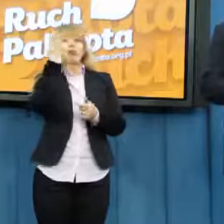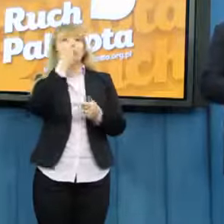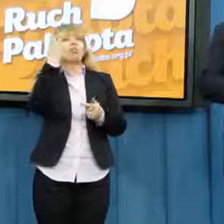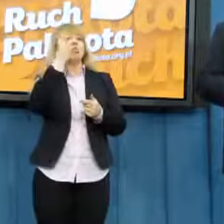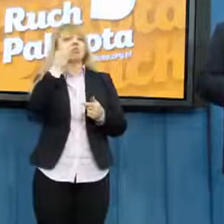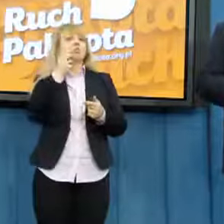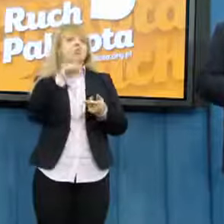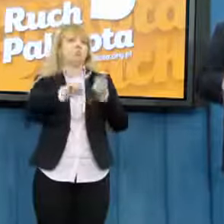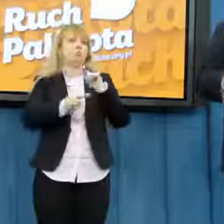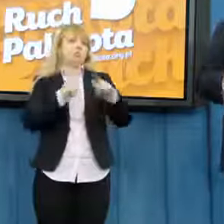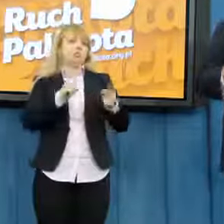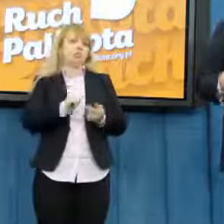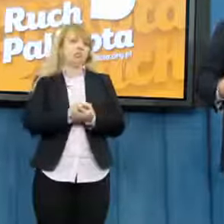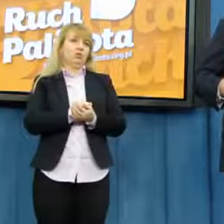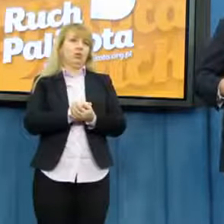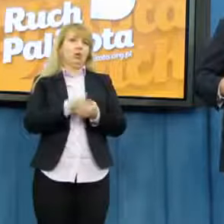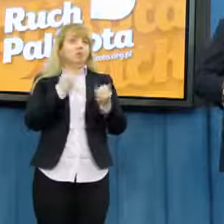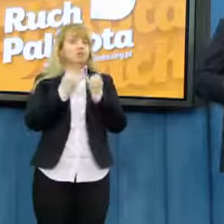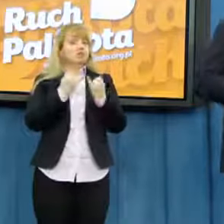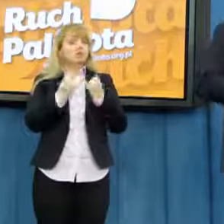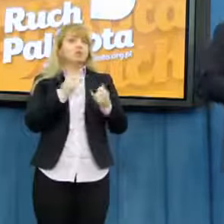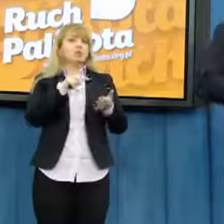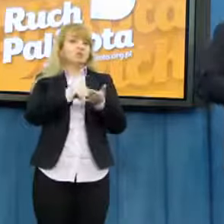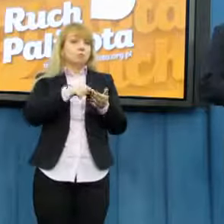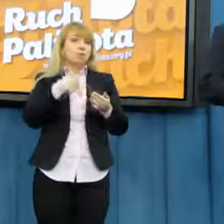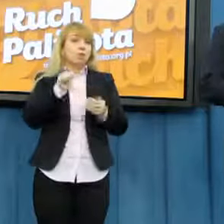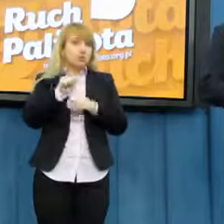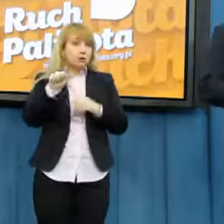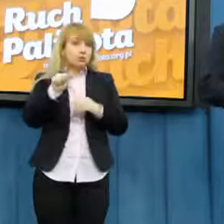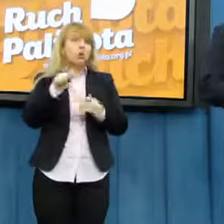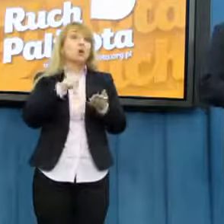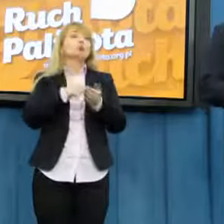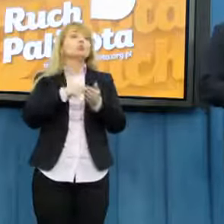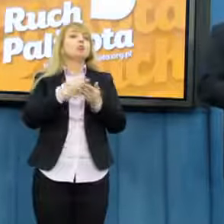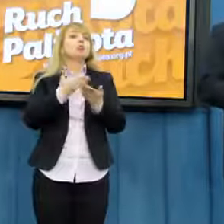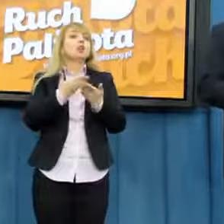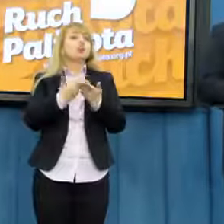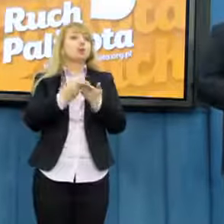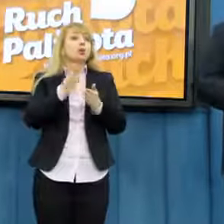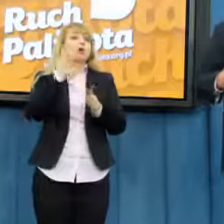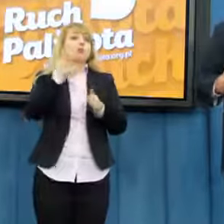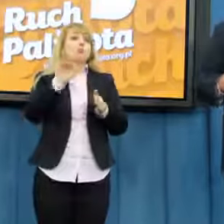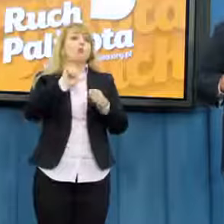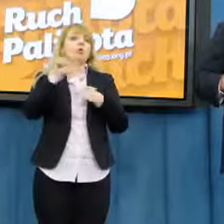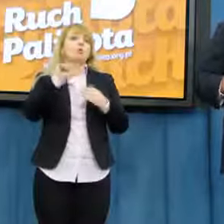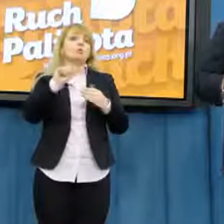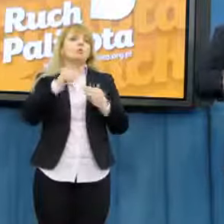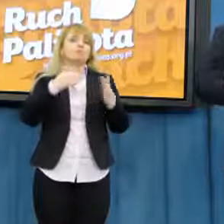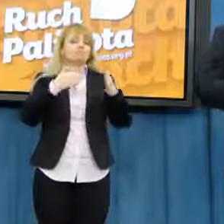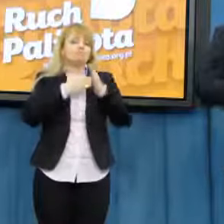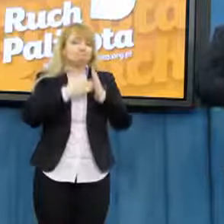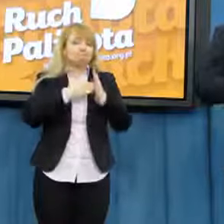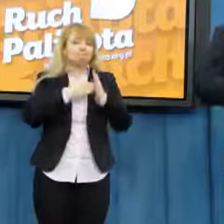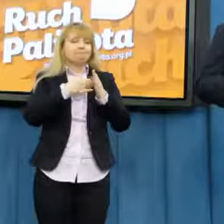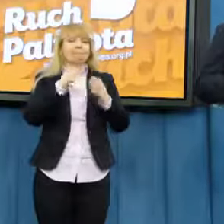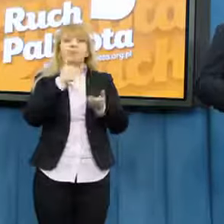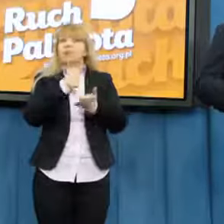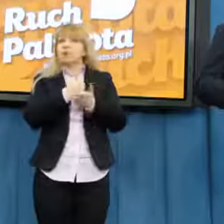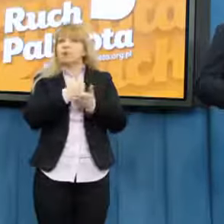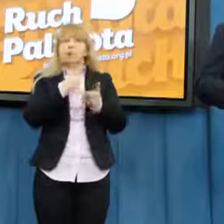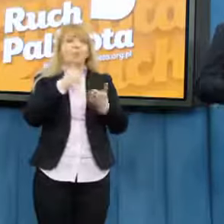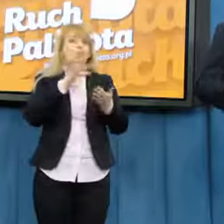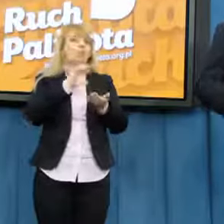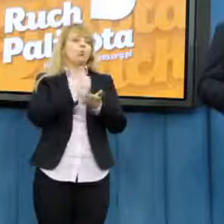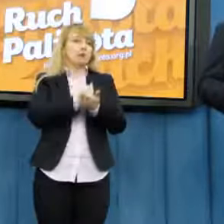się nie interesują polityką, to tylko właśnie przez ograniczenia ustawowe i przez to, o czym mówiłem wcześniej, czyli przez to, że to mężczyźni